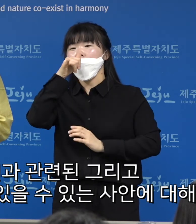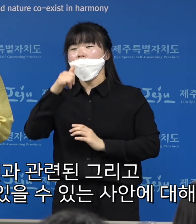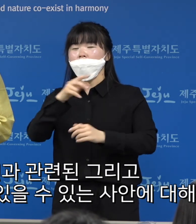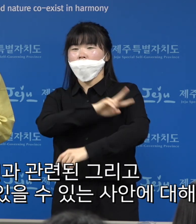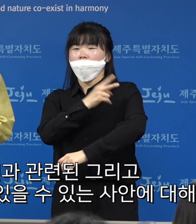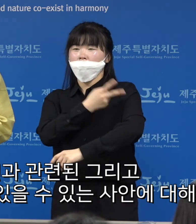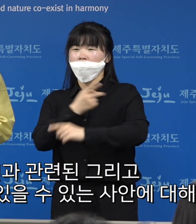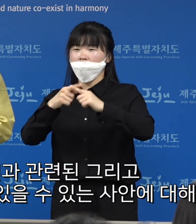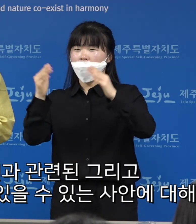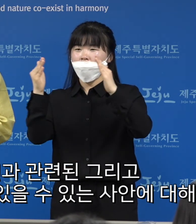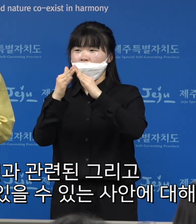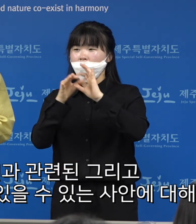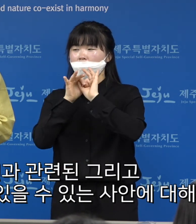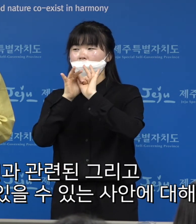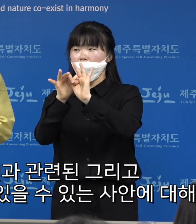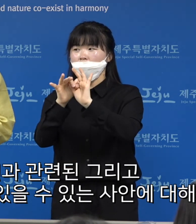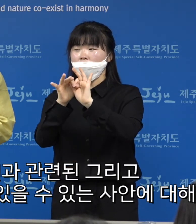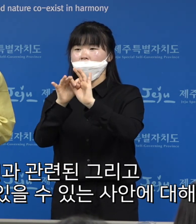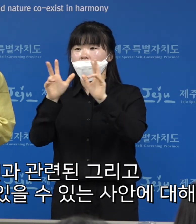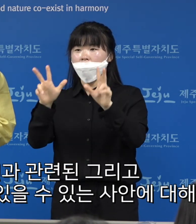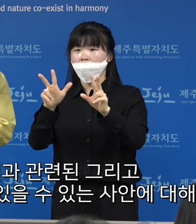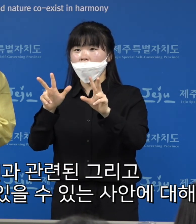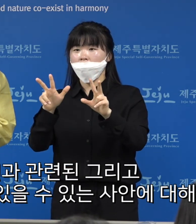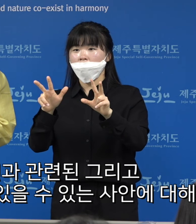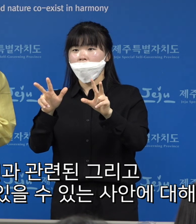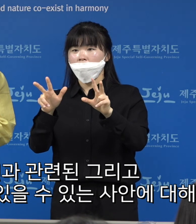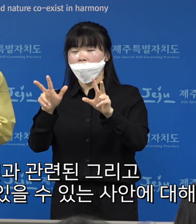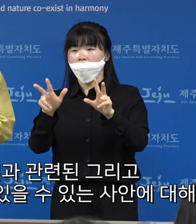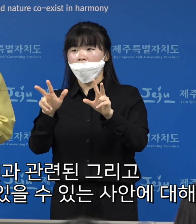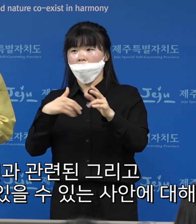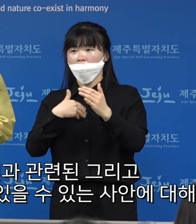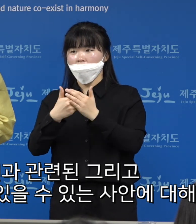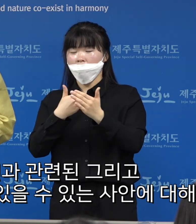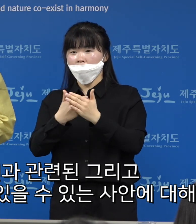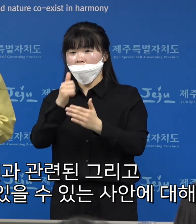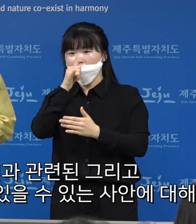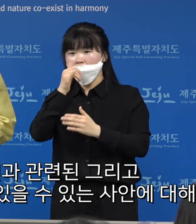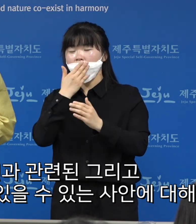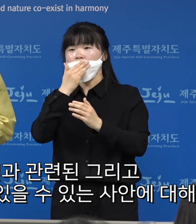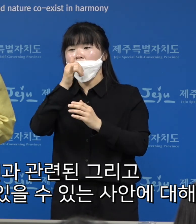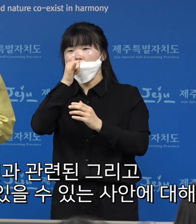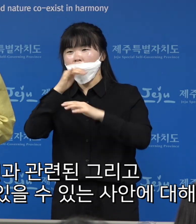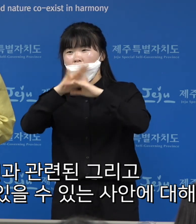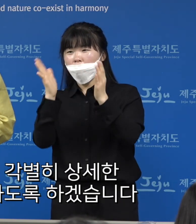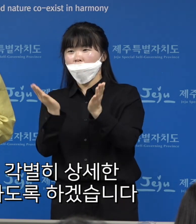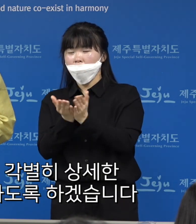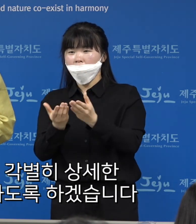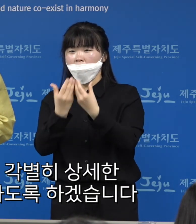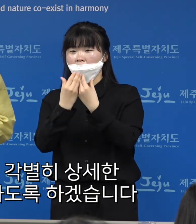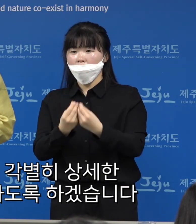신천지 교인과 관련된 그리고 이게 이와 관련된 불안이 있을 수 있는 모든 사안에 대해서